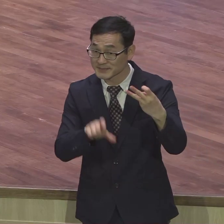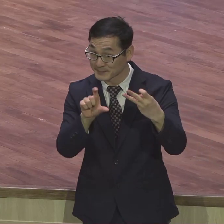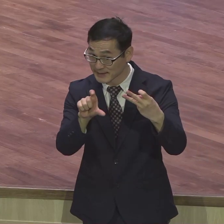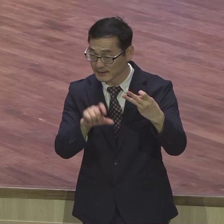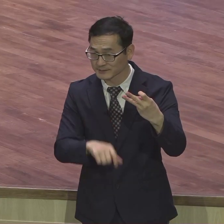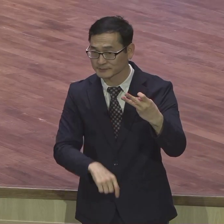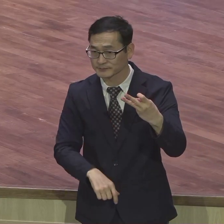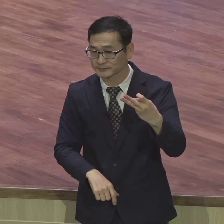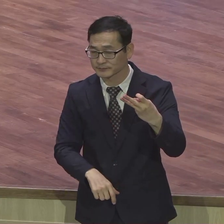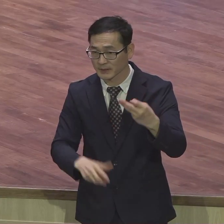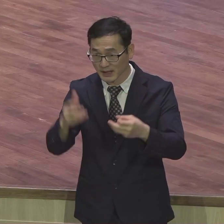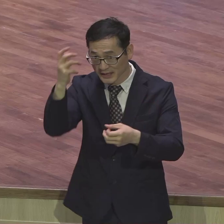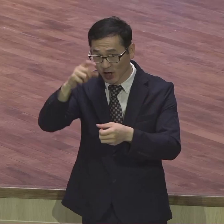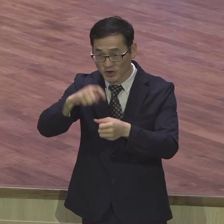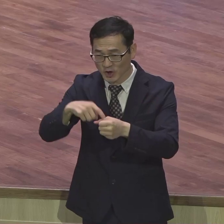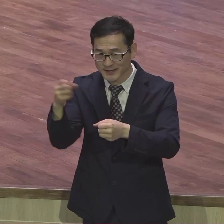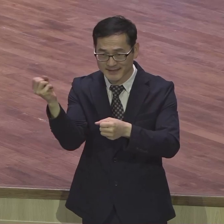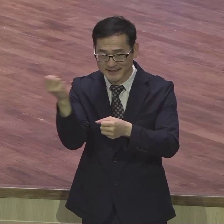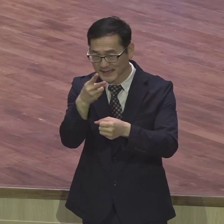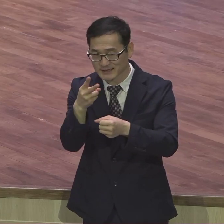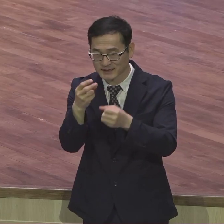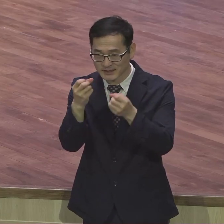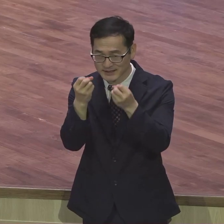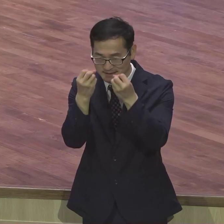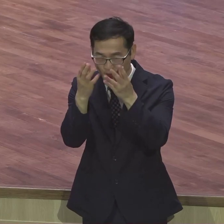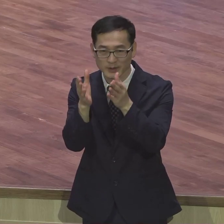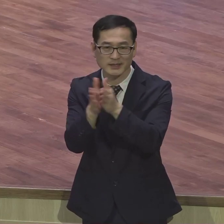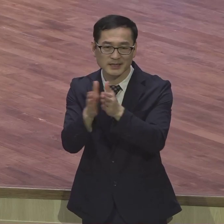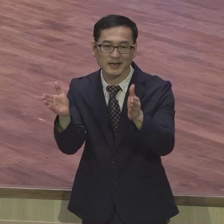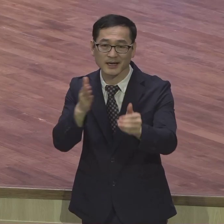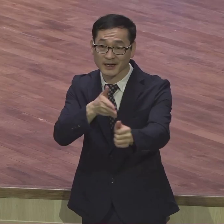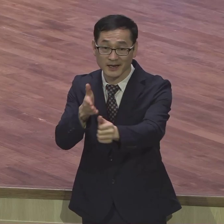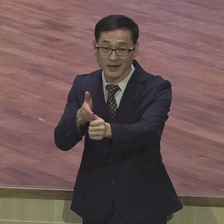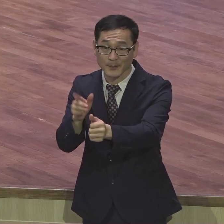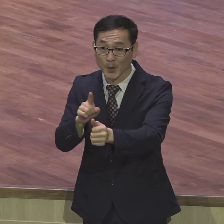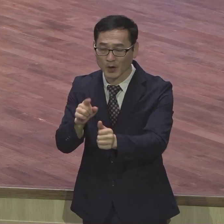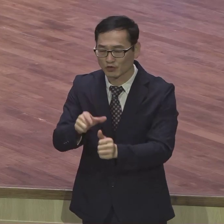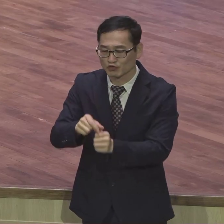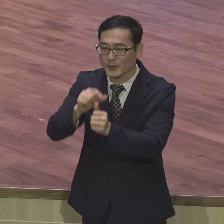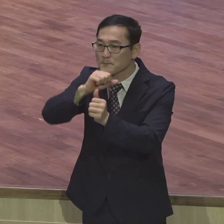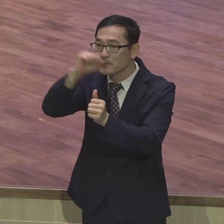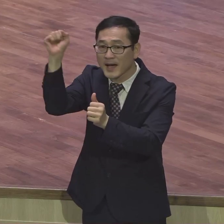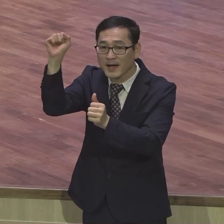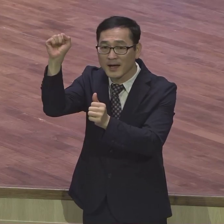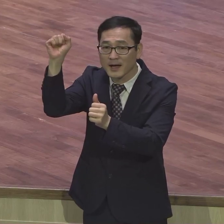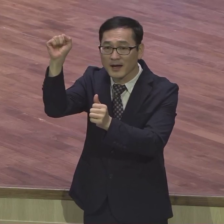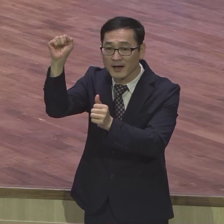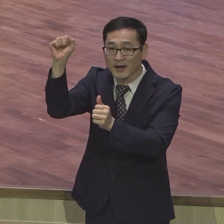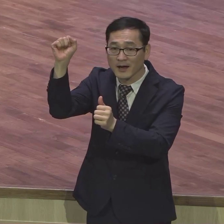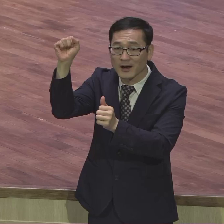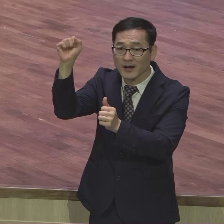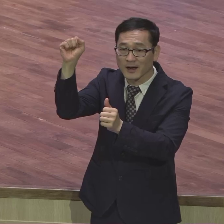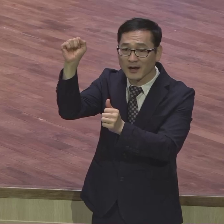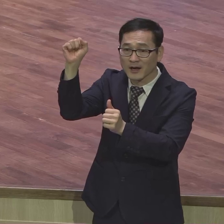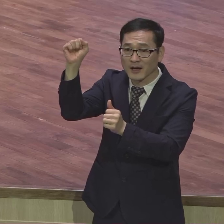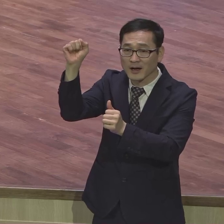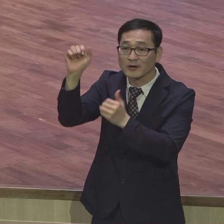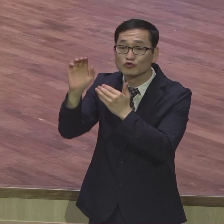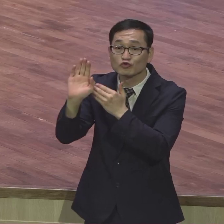영적 재창조의 삶을 살아라 이제 구원받은 영적인 사람이 되었으면 이거는 재창조다